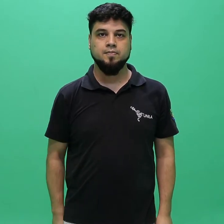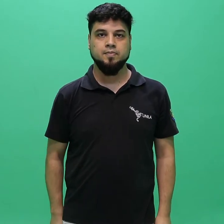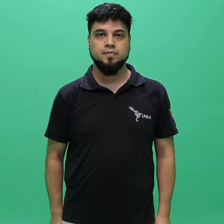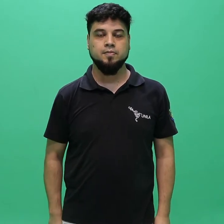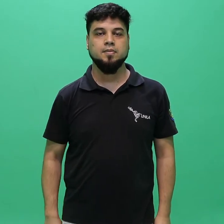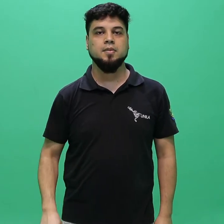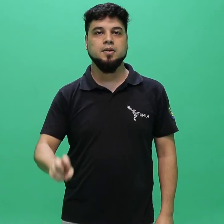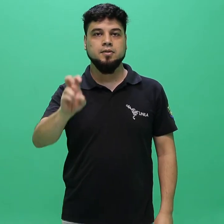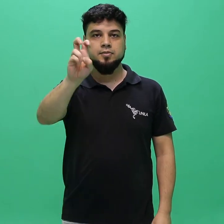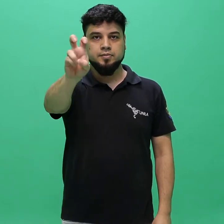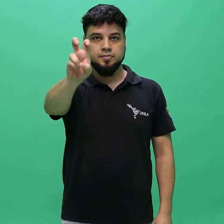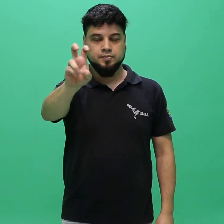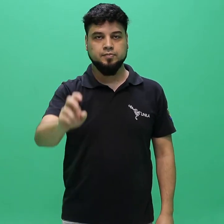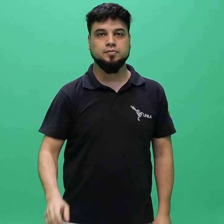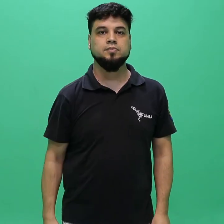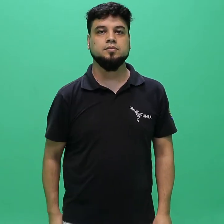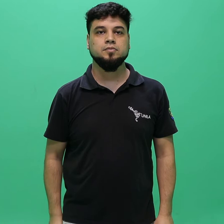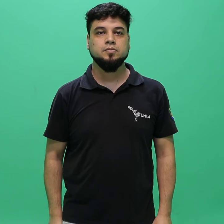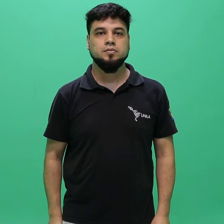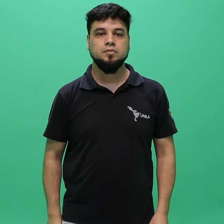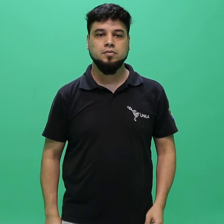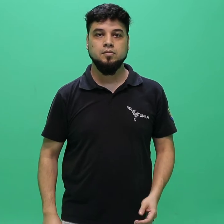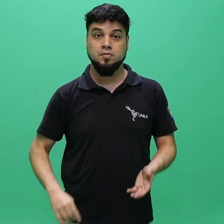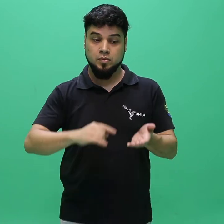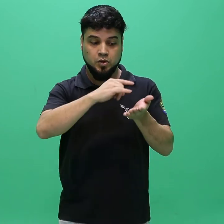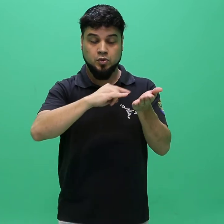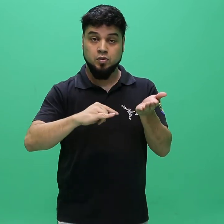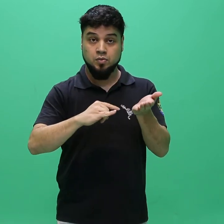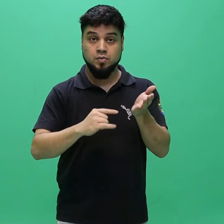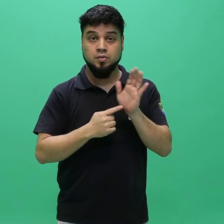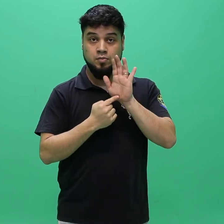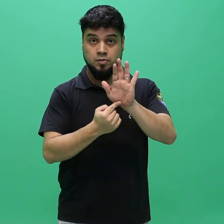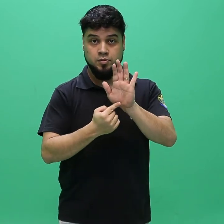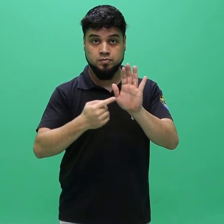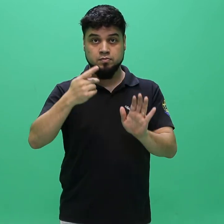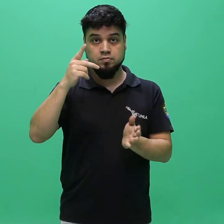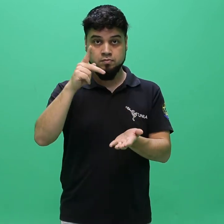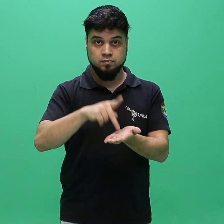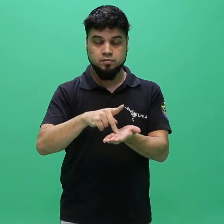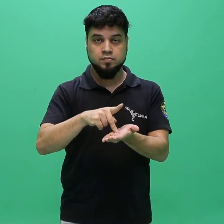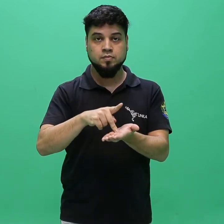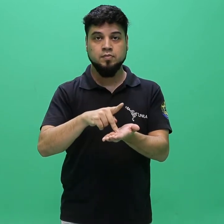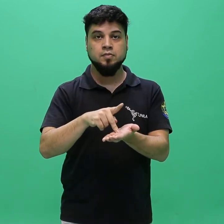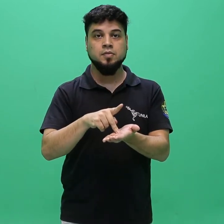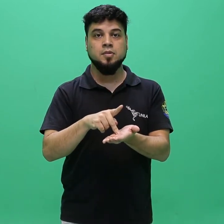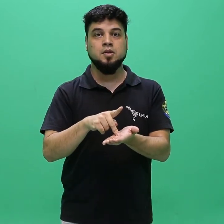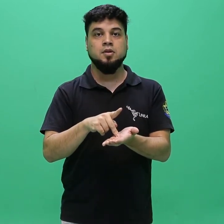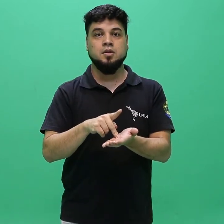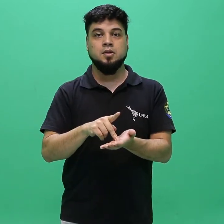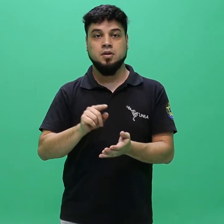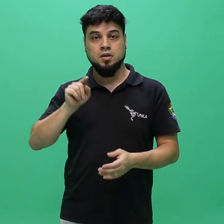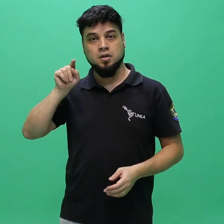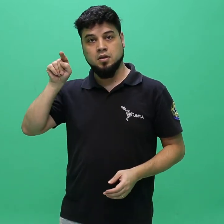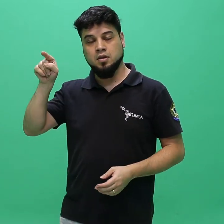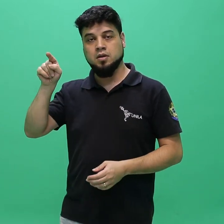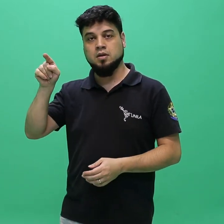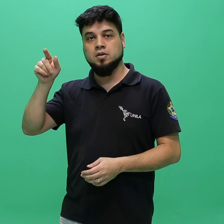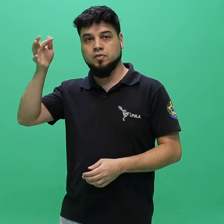5.5.1. Documento que comprove vínculo ativo no semestre atual no curso de origem,